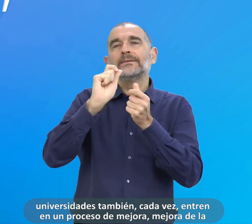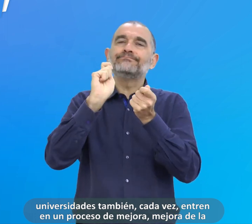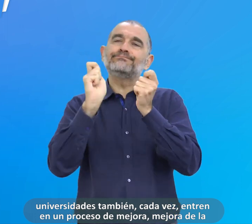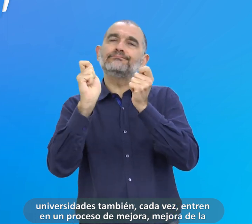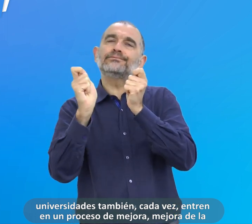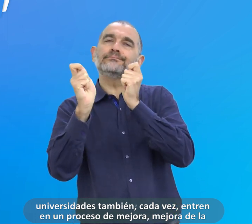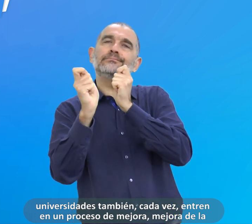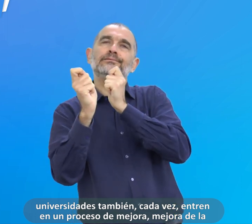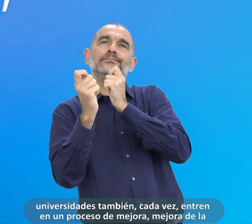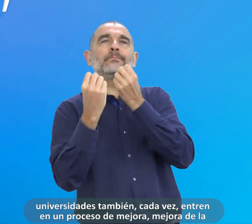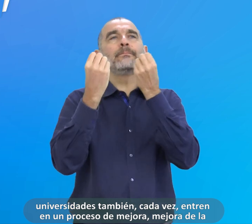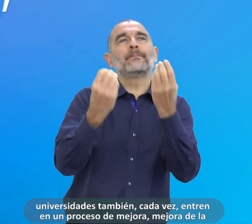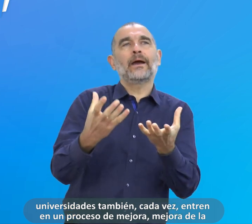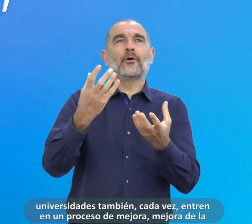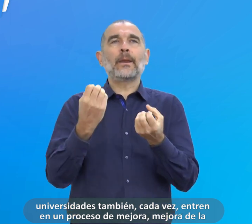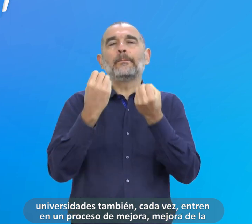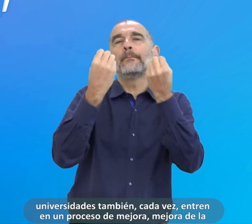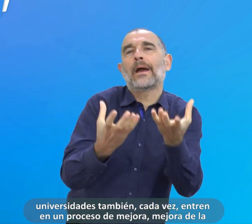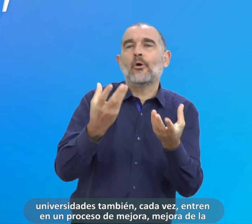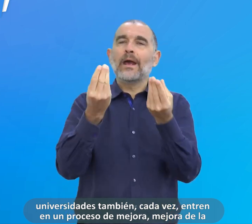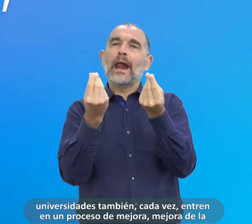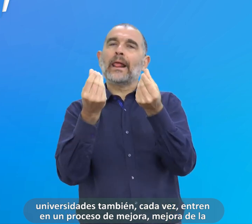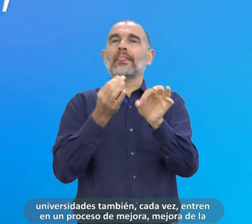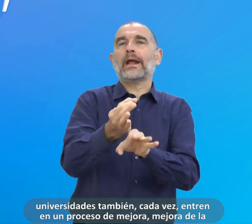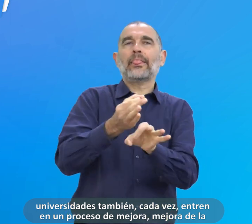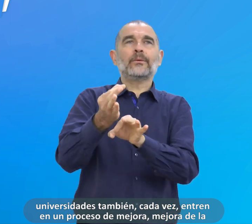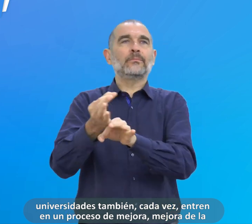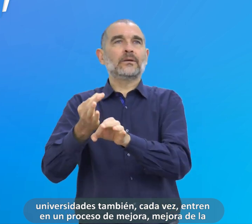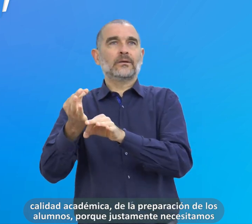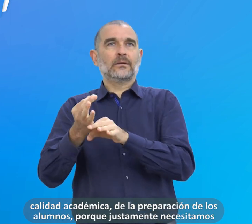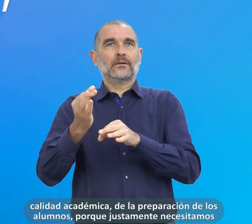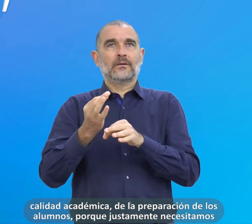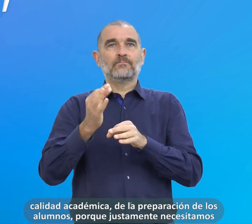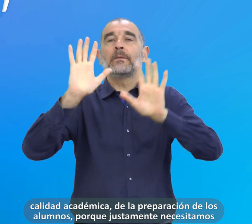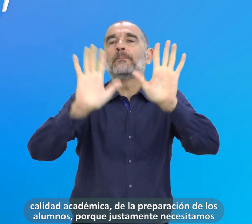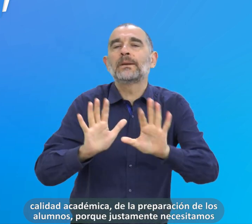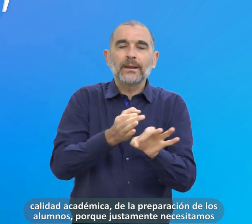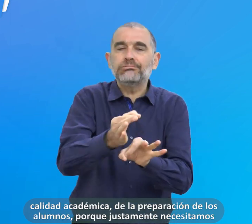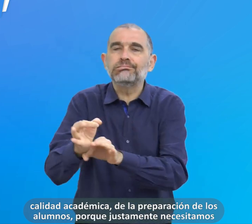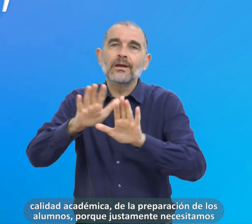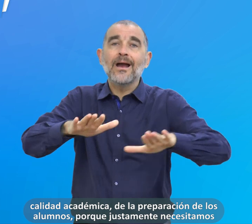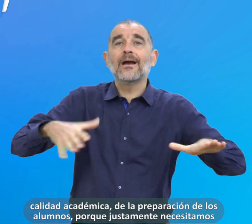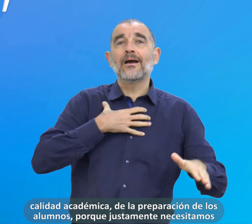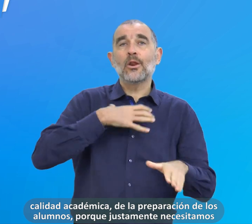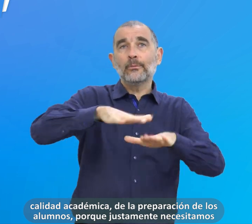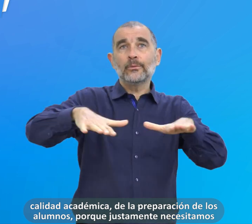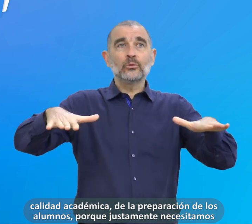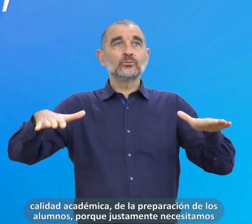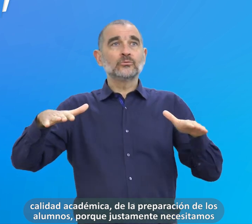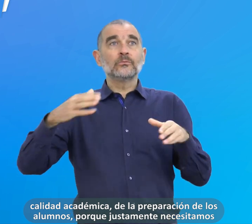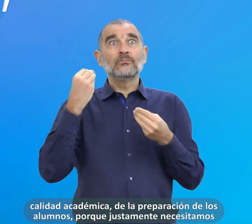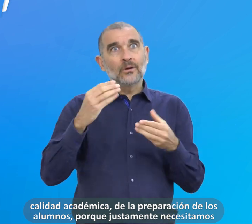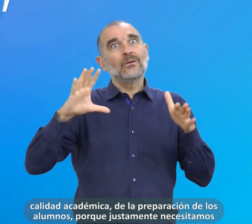cada vez, entren en un proceso de mejora. Mejora de la calidad académica, de la